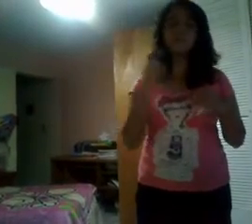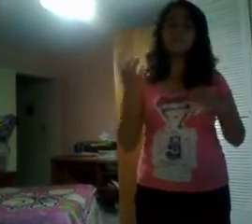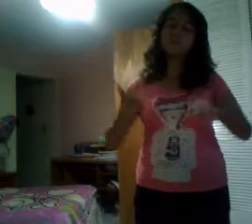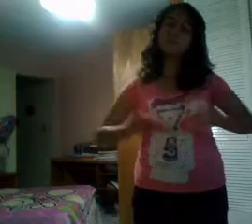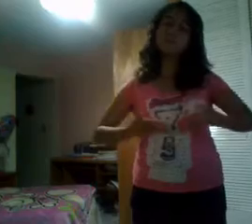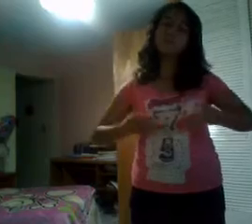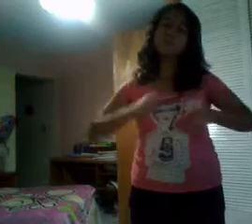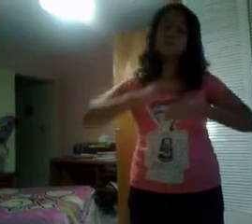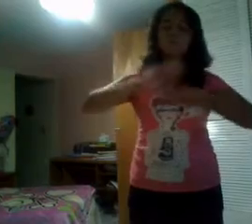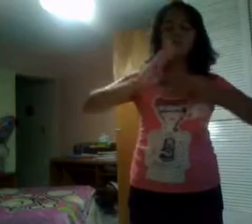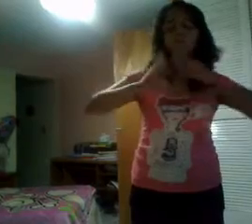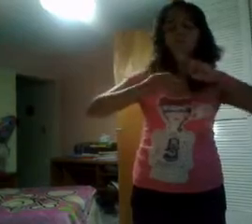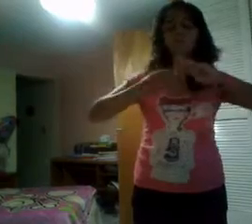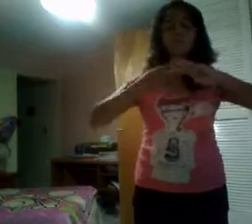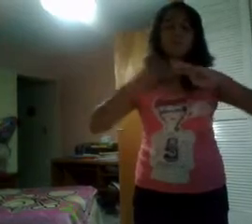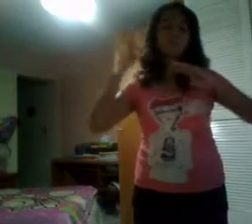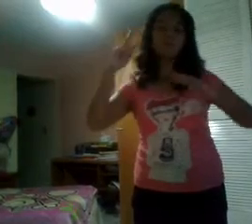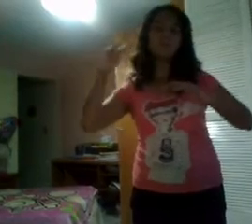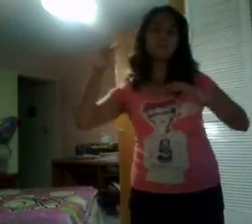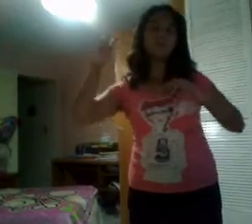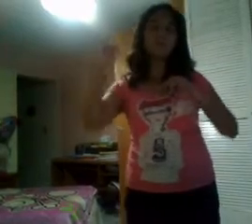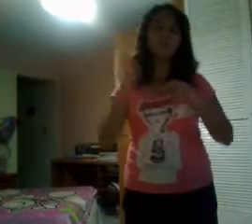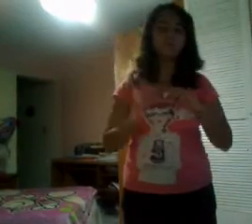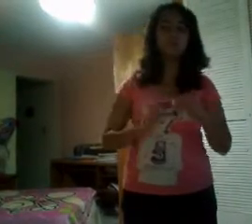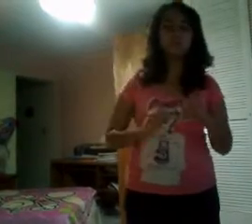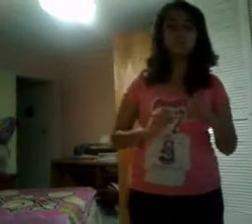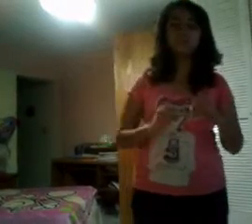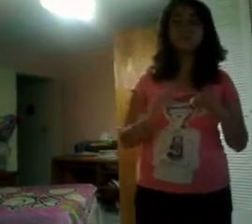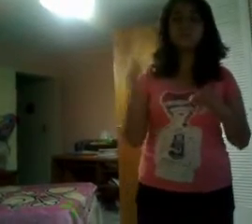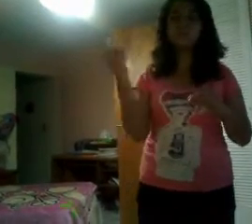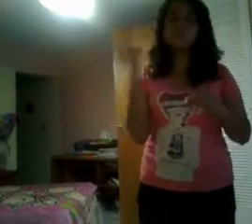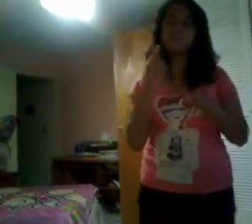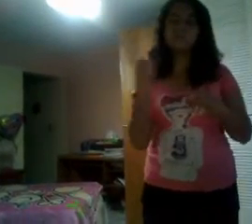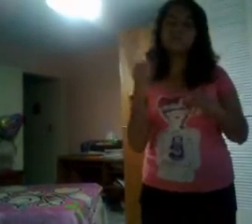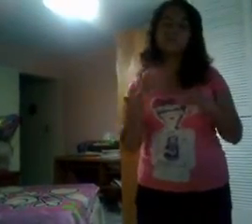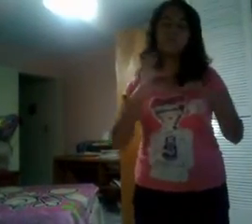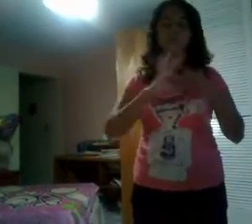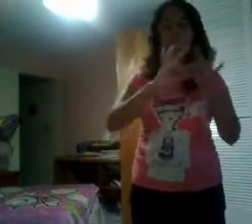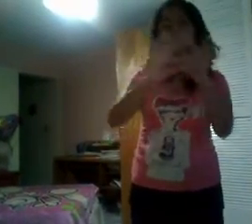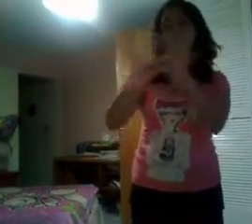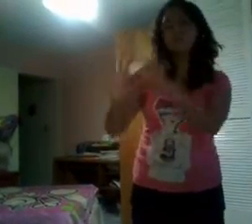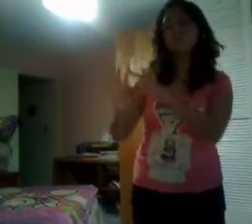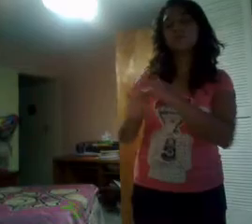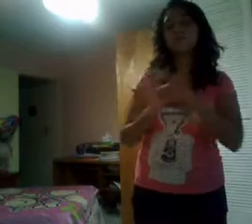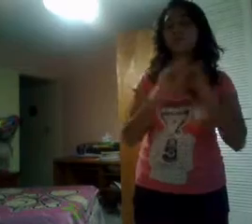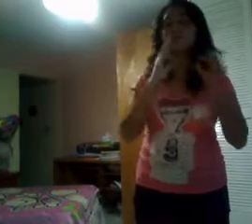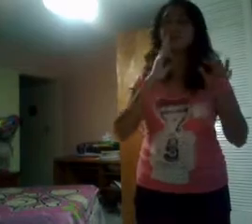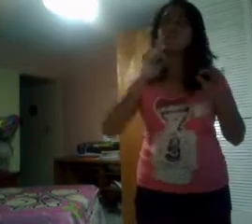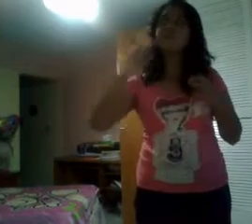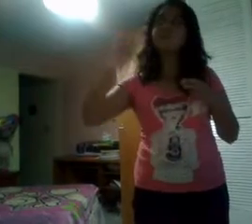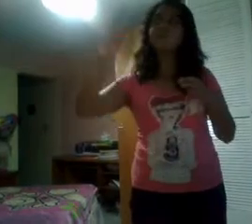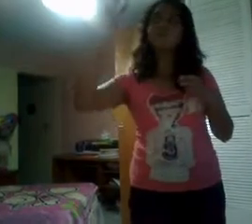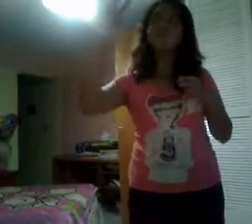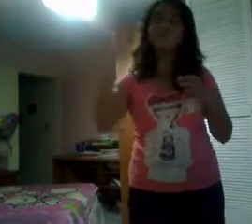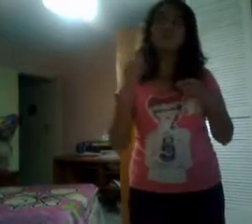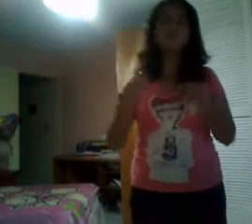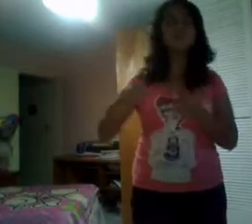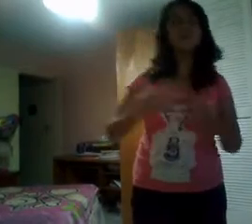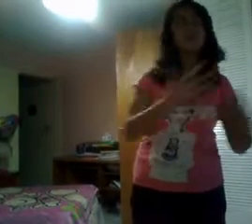mundo escuchar Que unan sus voces y lleguen al sol,